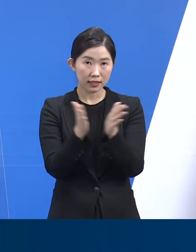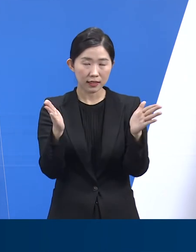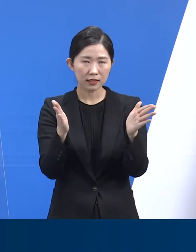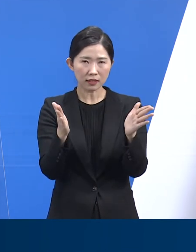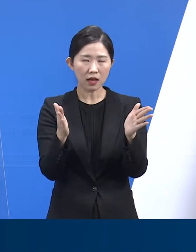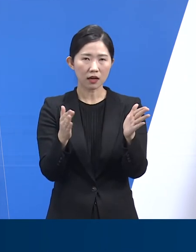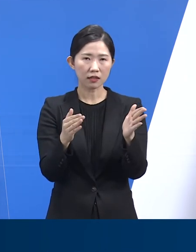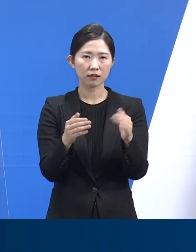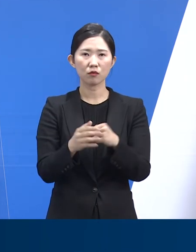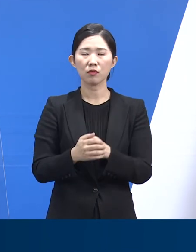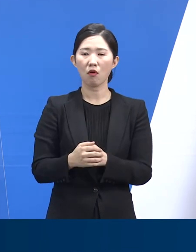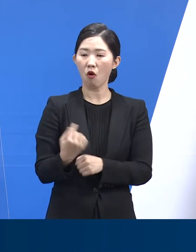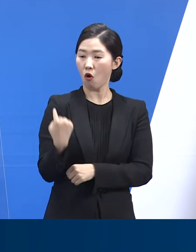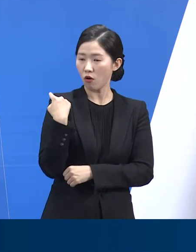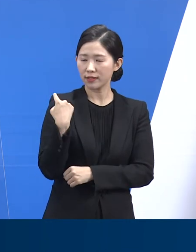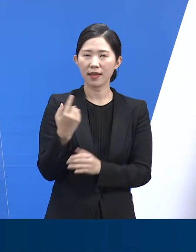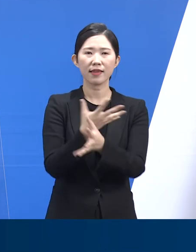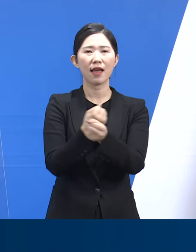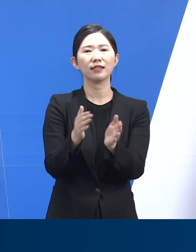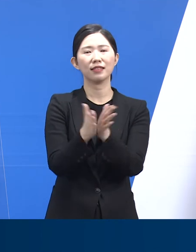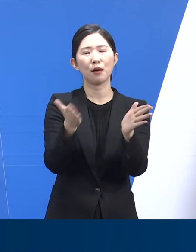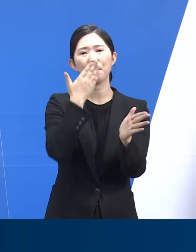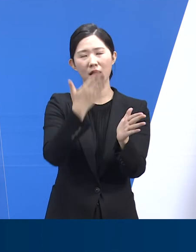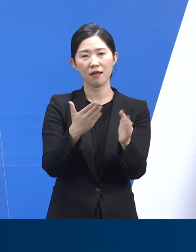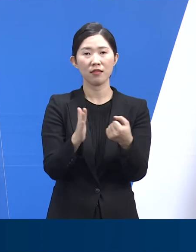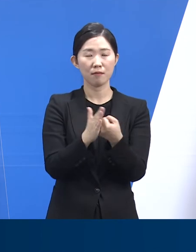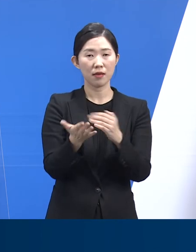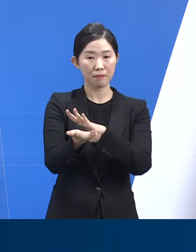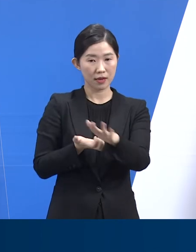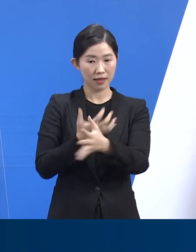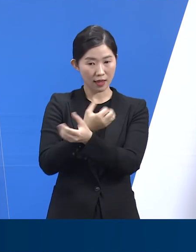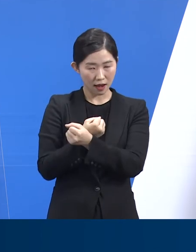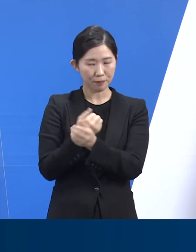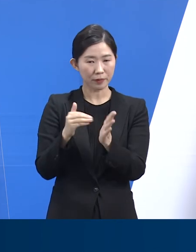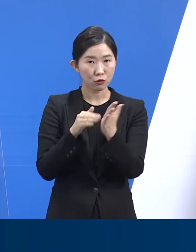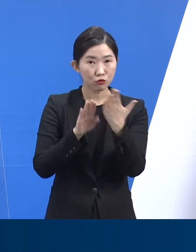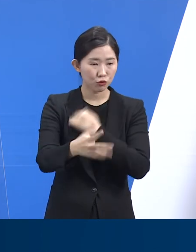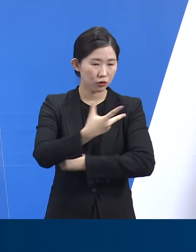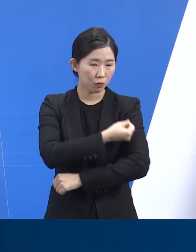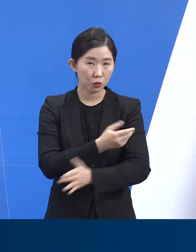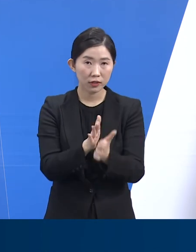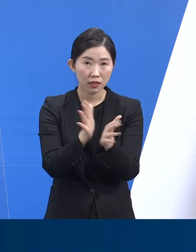어제 18일부터 시작되었으며 사전 예약을 통한 접종은 25일부터 가능합니다.